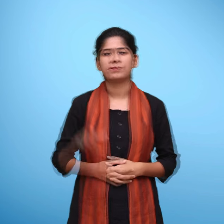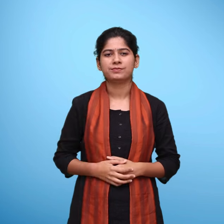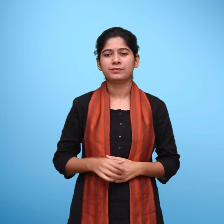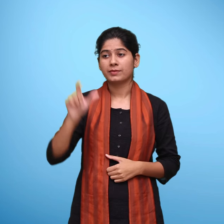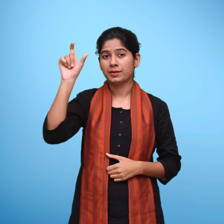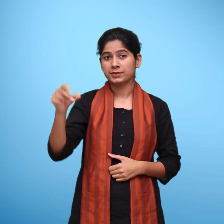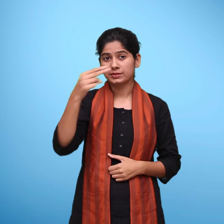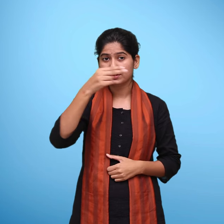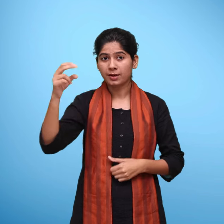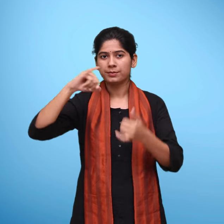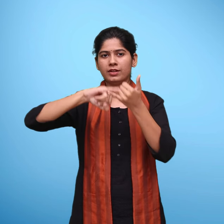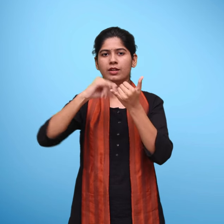सुनीती सन्वाल